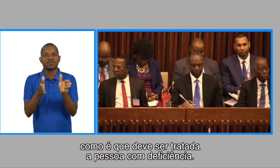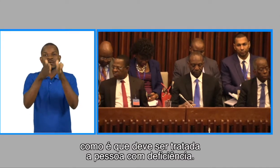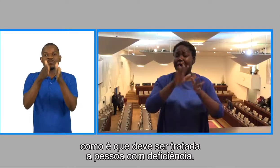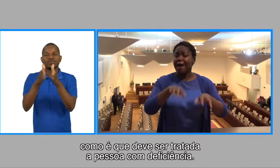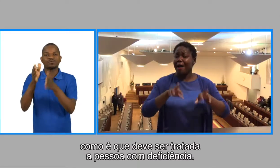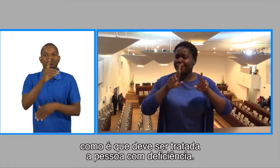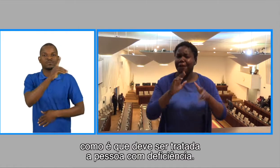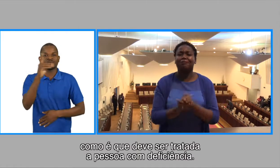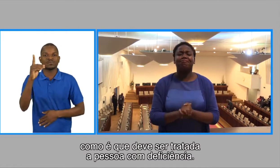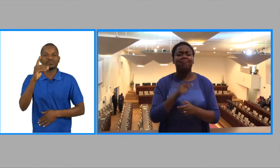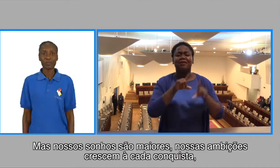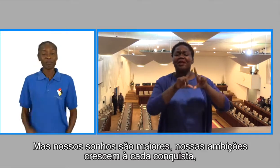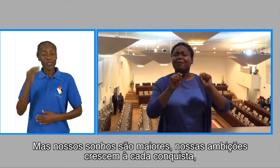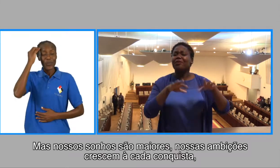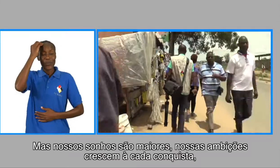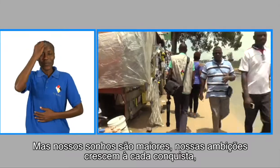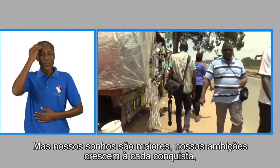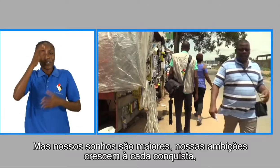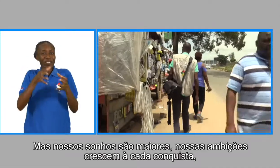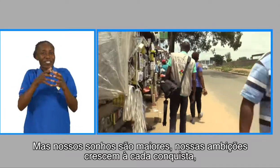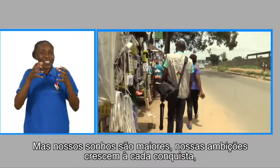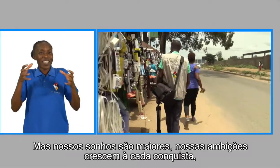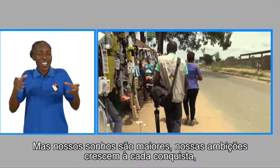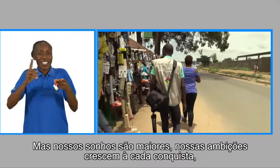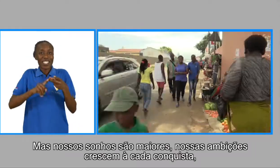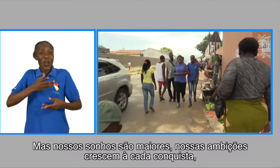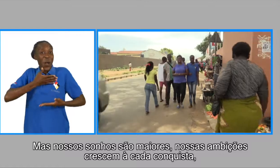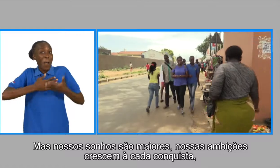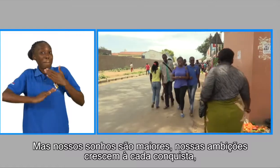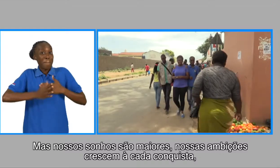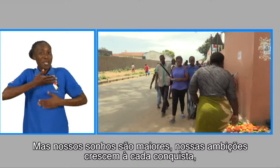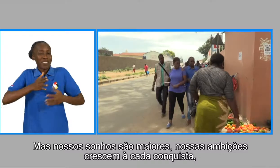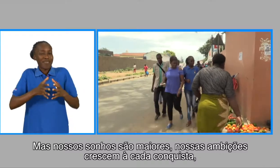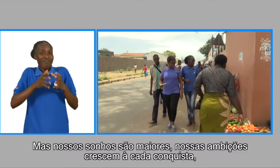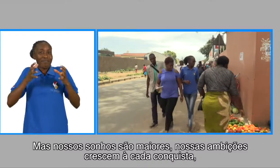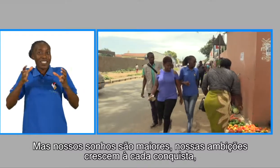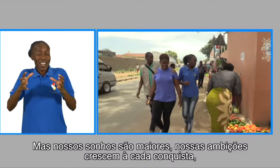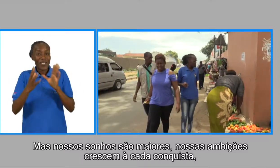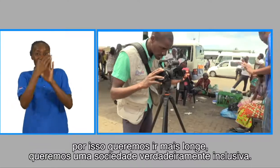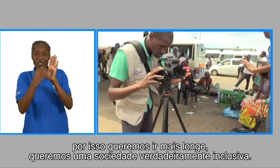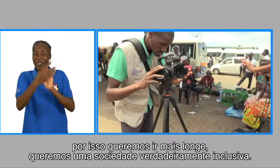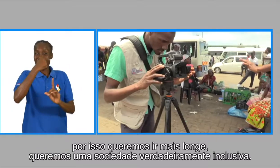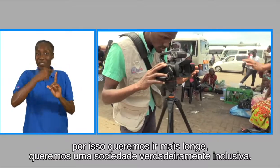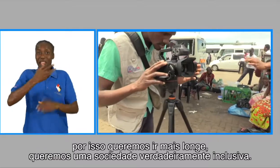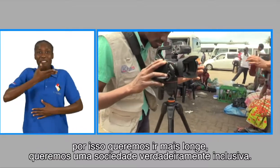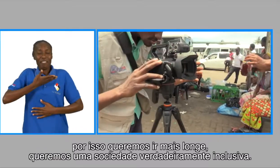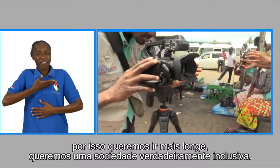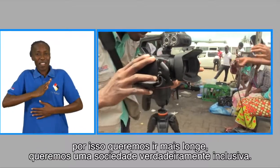tratada a pessoa com deficiência. Mas nossos sonhos são maiores. Nossas ambições crescem a cada conquista. Por isso queremos ir mais